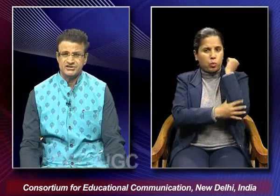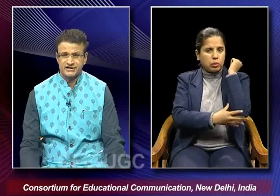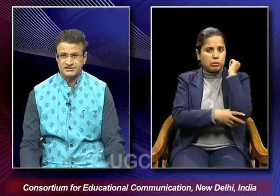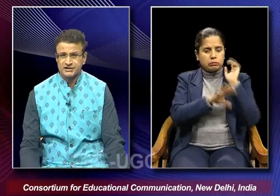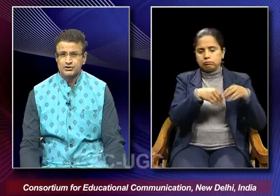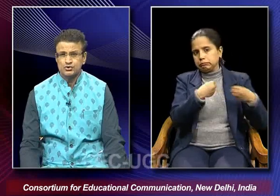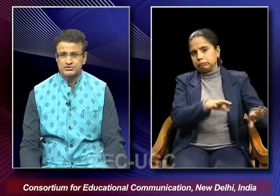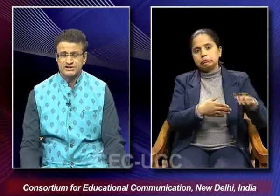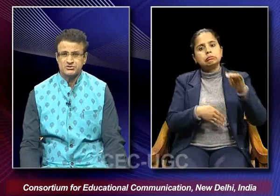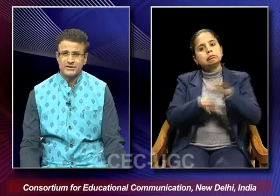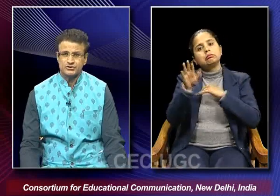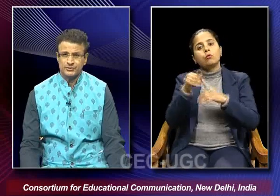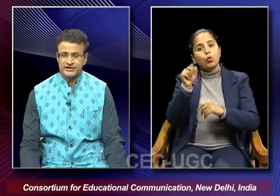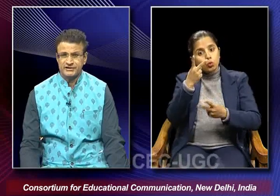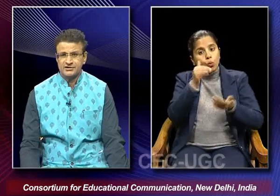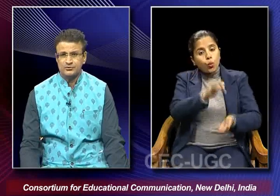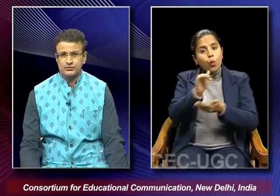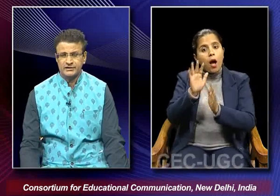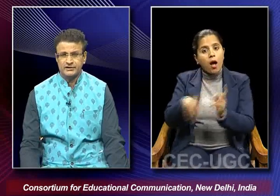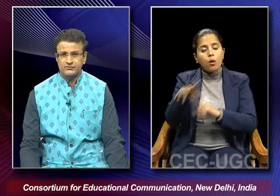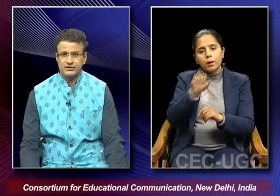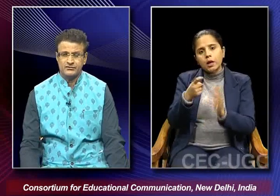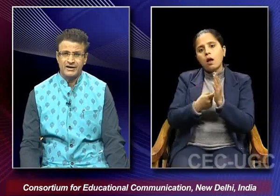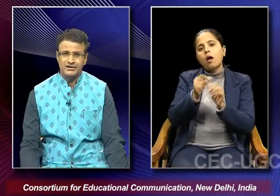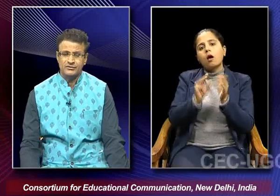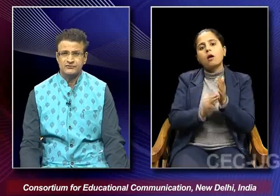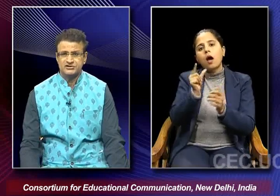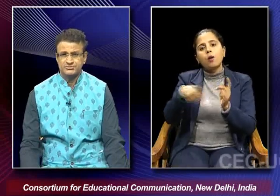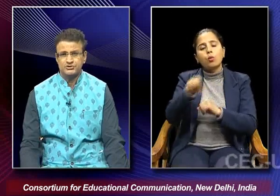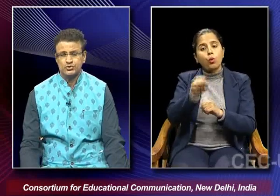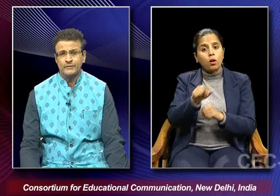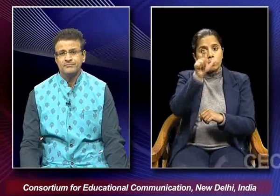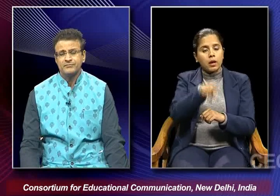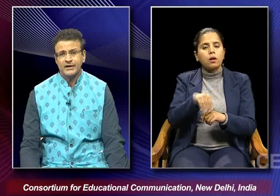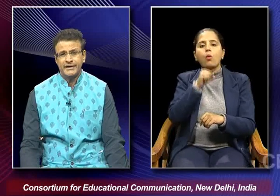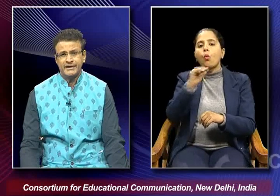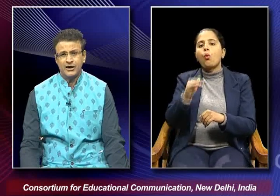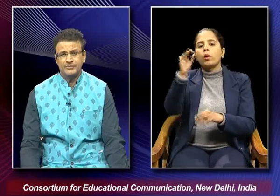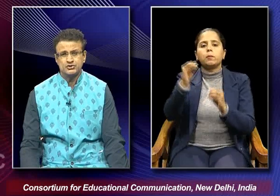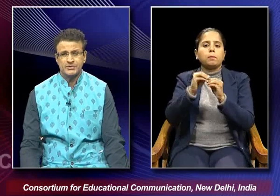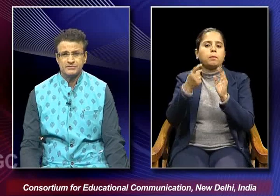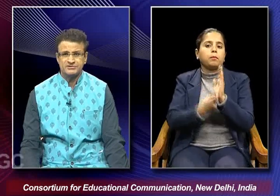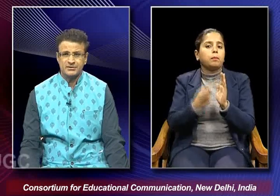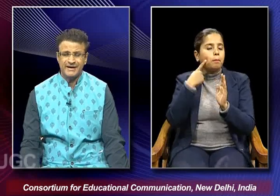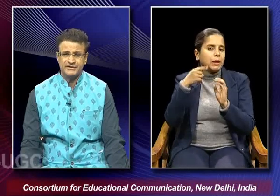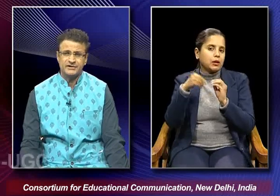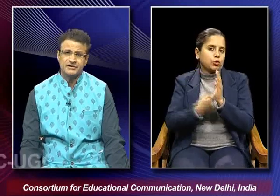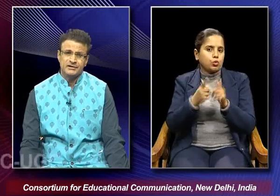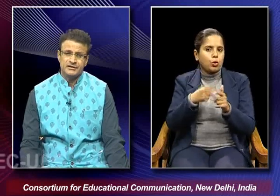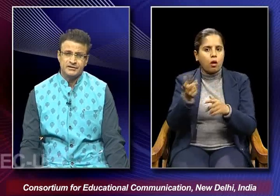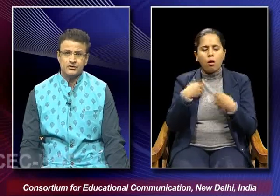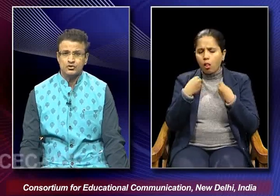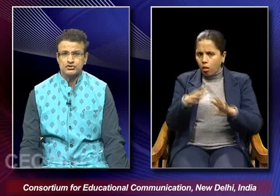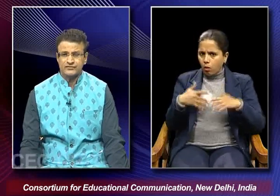and she has two sons one is obedient ramu and the wild one which is birju and how birju becomes a bandit